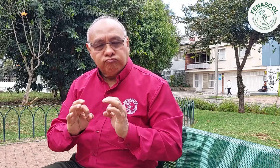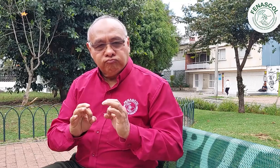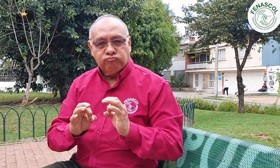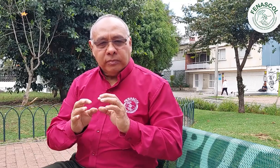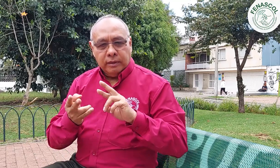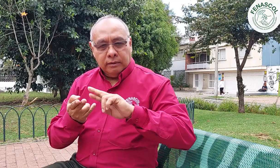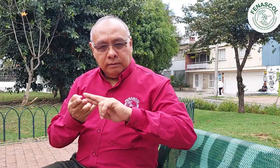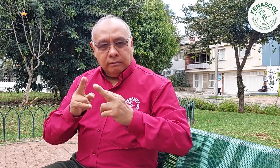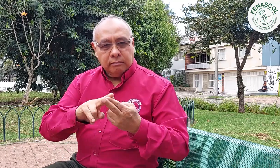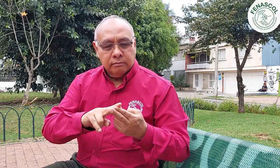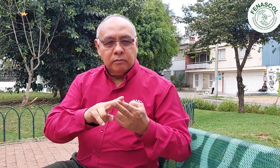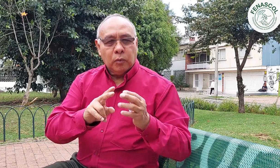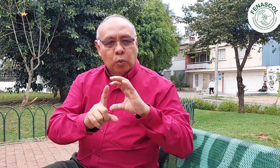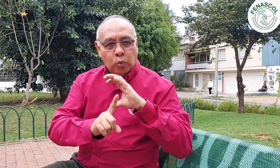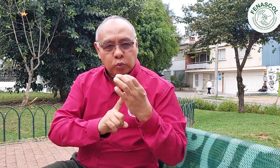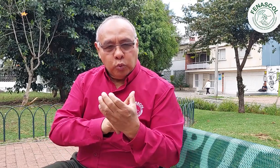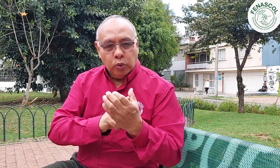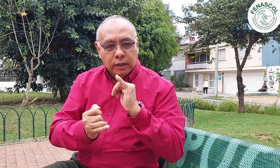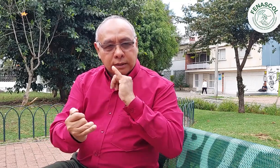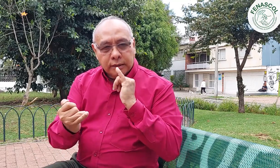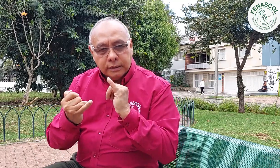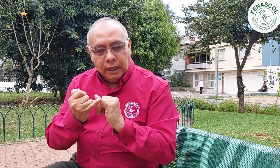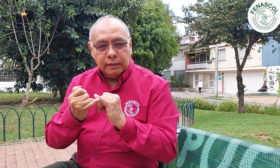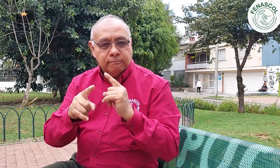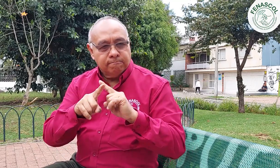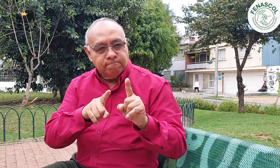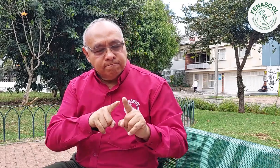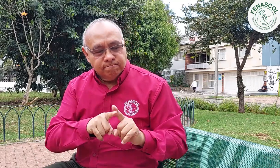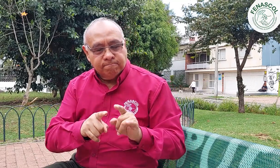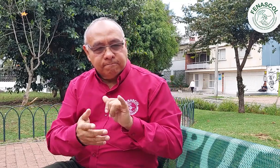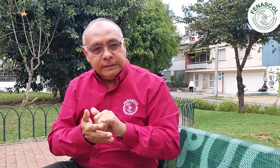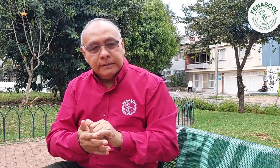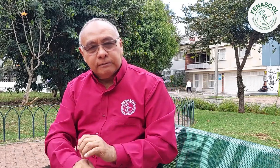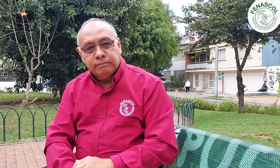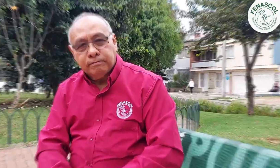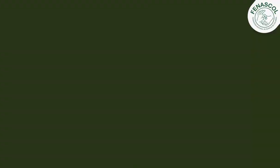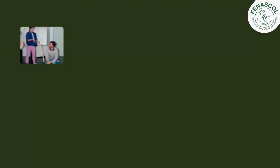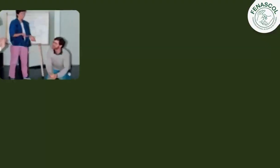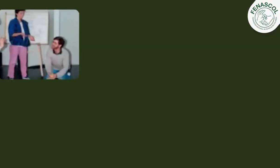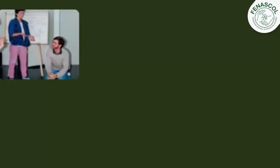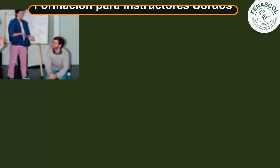el conocimiento de la lengua de señas colombiana para su apropiación y, por ende, su cultura e identidad.